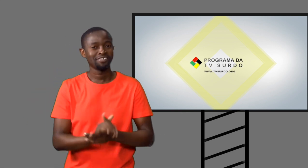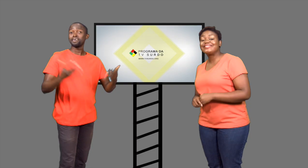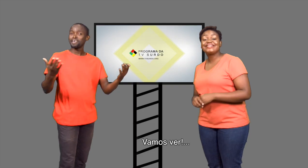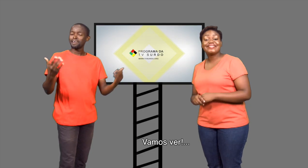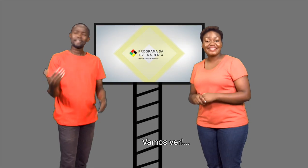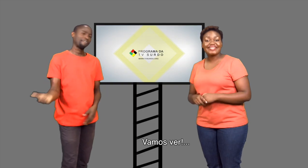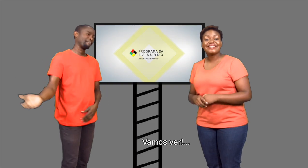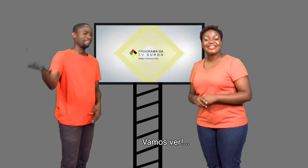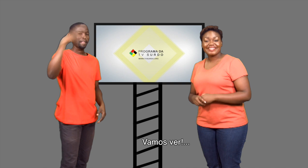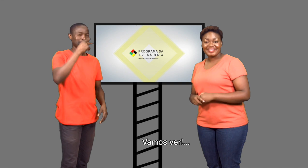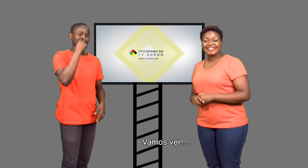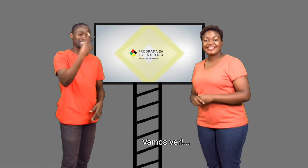Vamos ver.